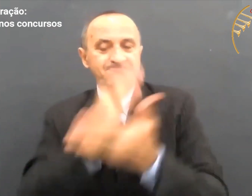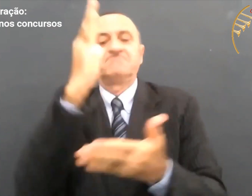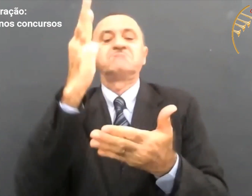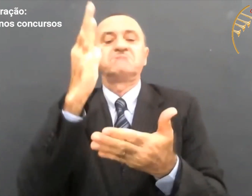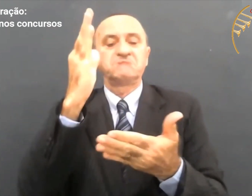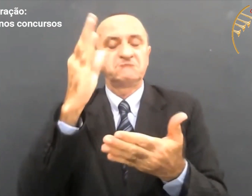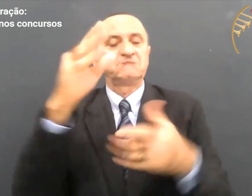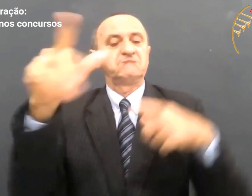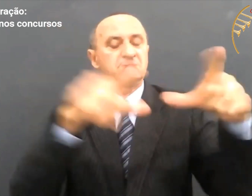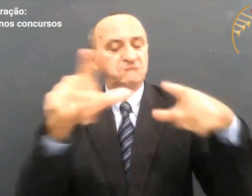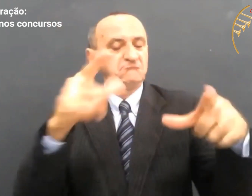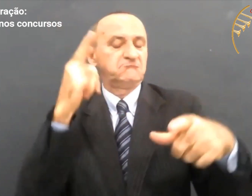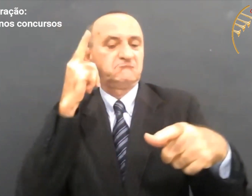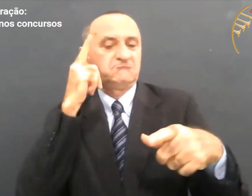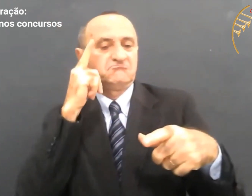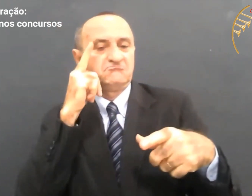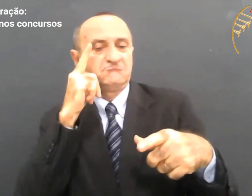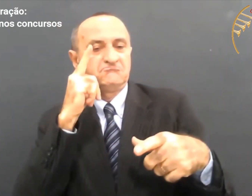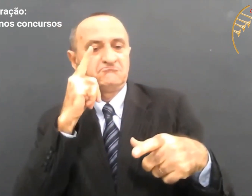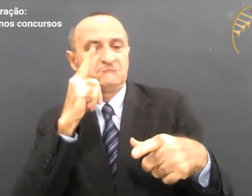aprovados, consigam esse trabalho.